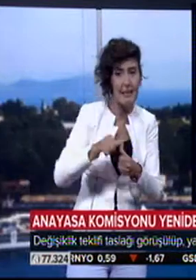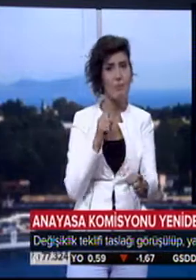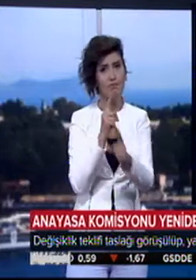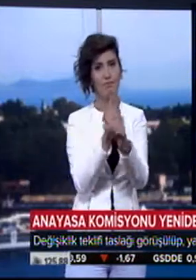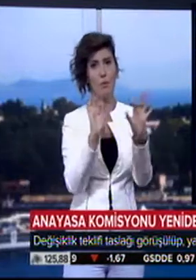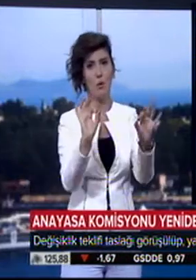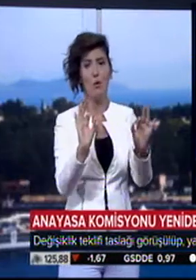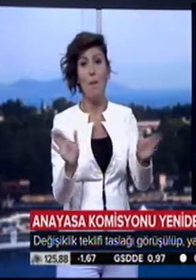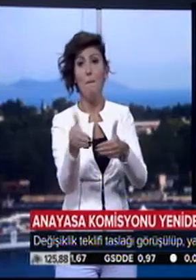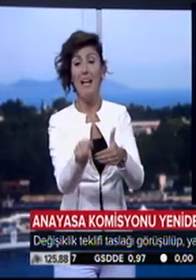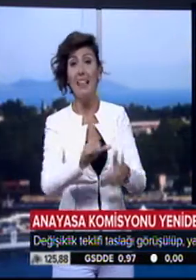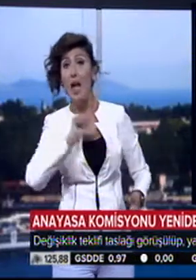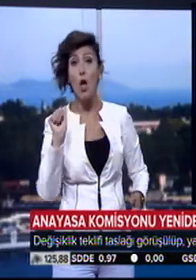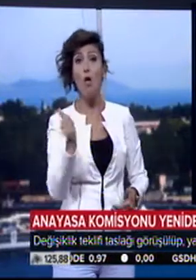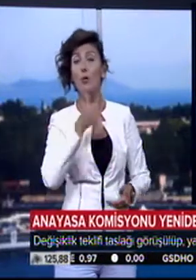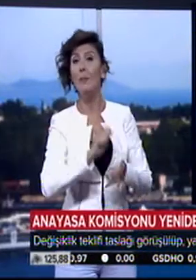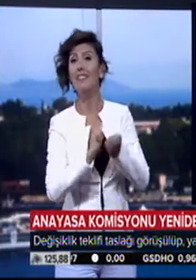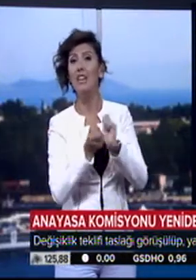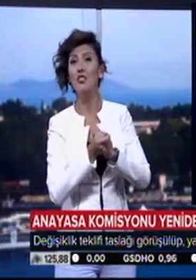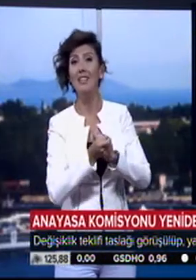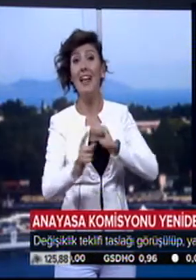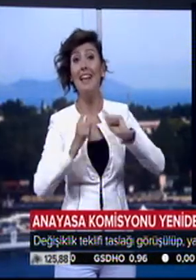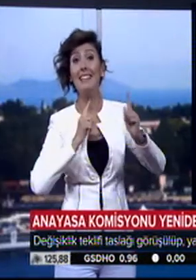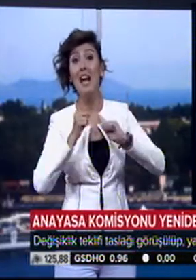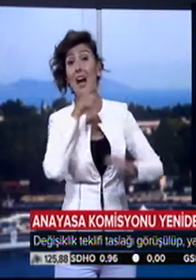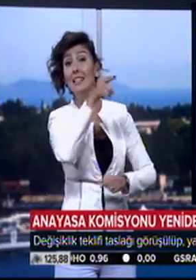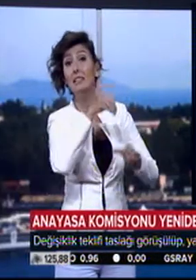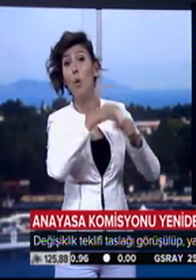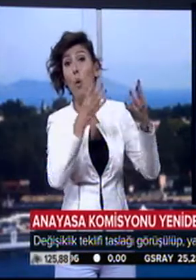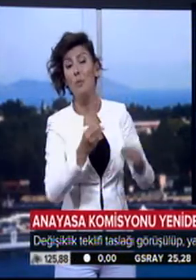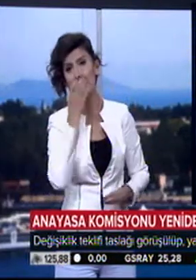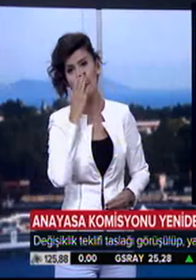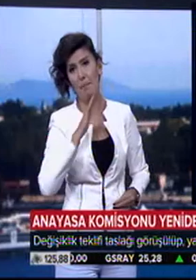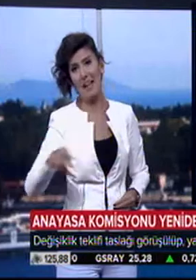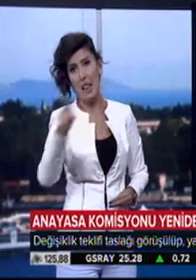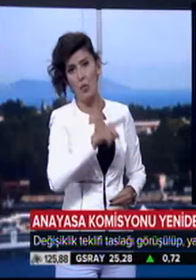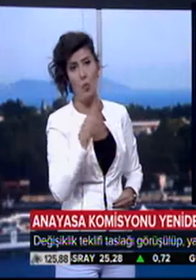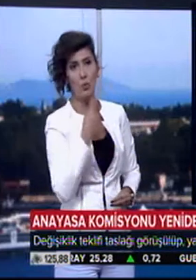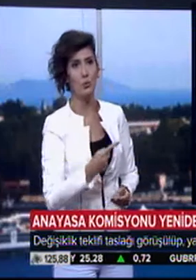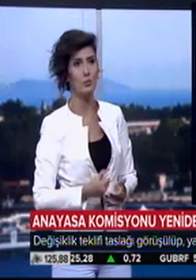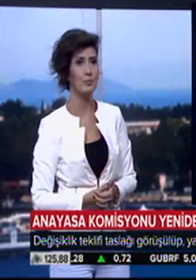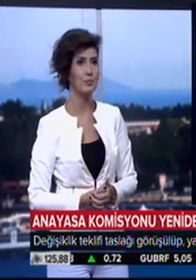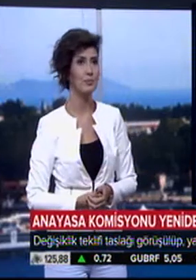bir kez daha bir araya gelecek. Pakette en önemli değişikliğin yargıya yönelik olması bekleniyor.